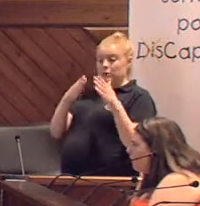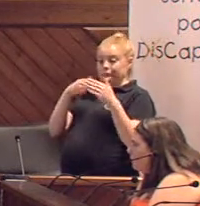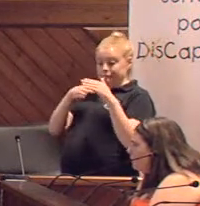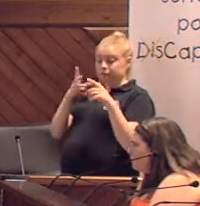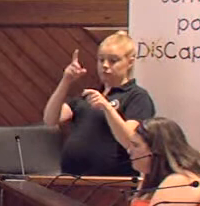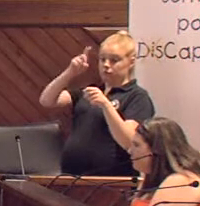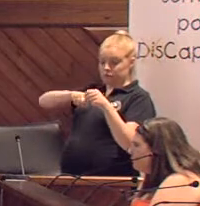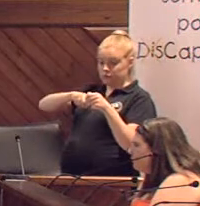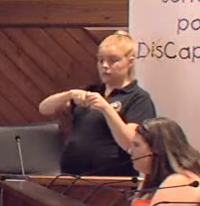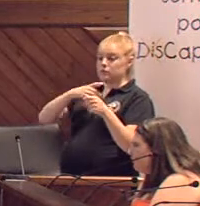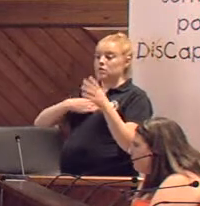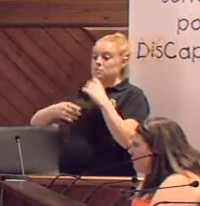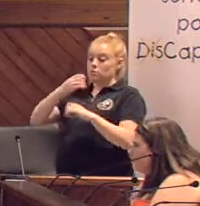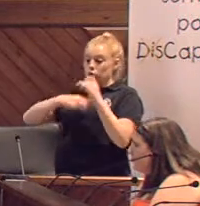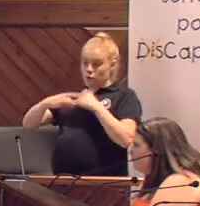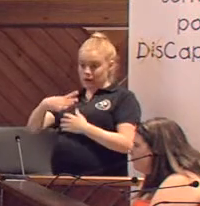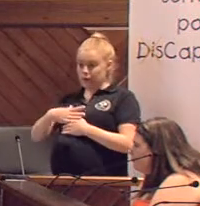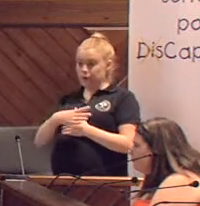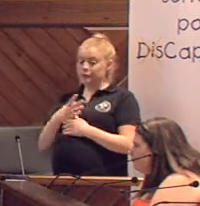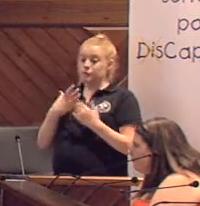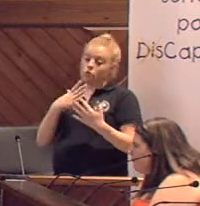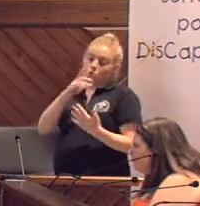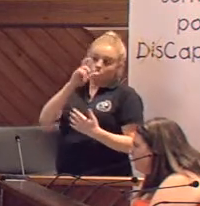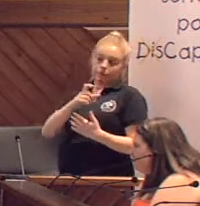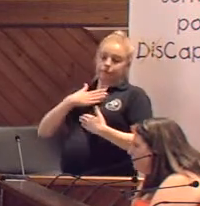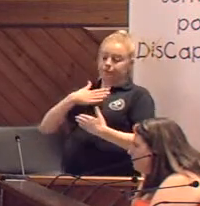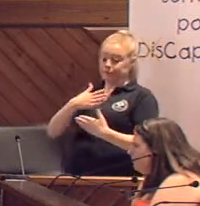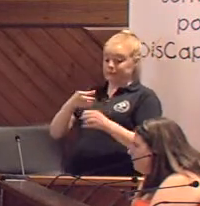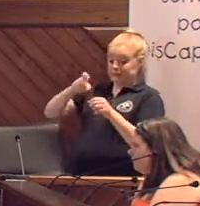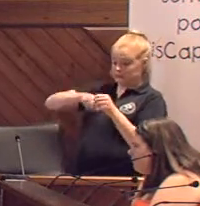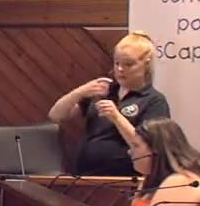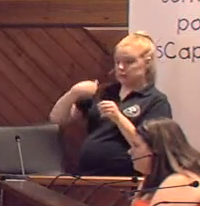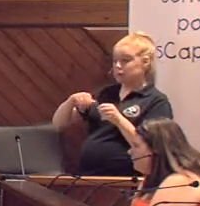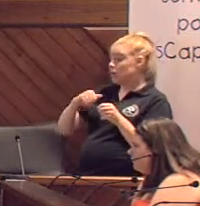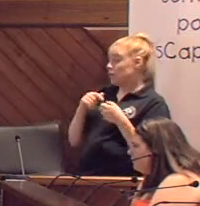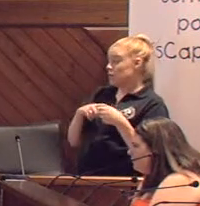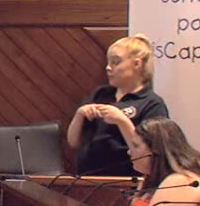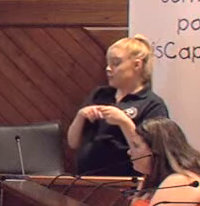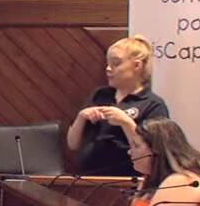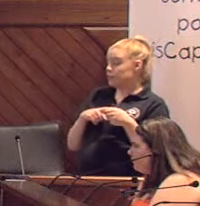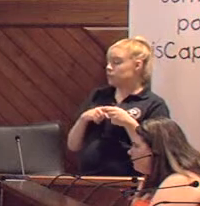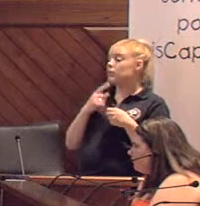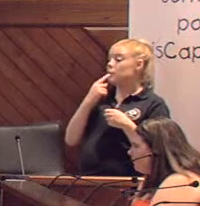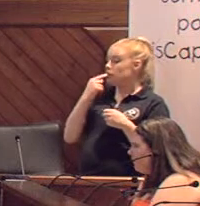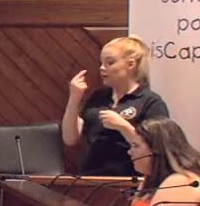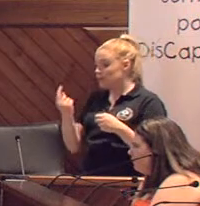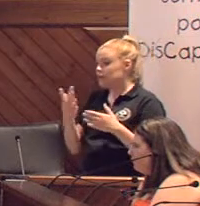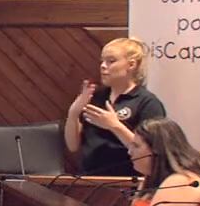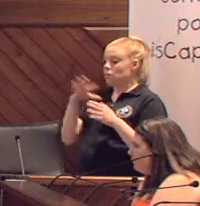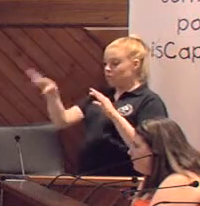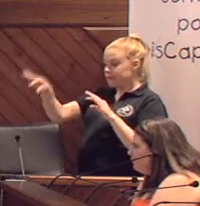de Pozo Blanco como persona voluntaria. Y ya, al estar inscrita, dentro de esa plataforma lo pueden destinar y puede